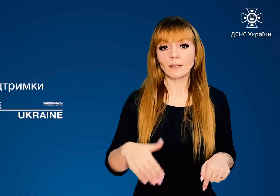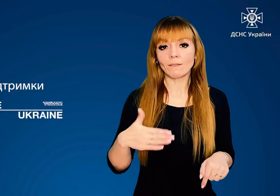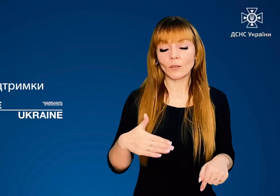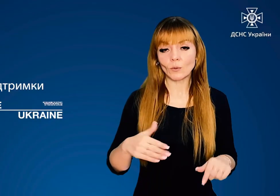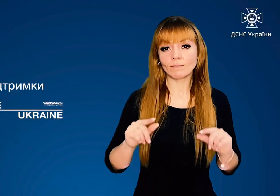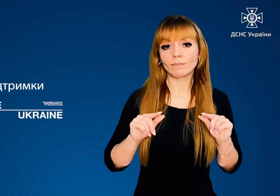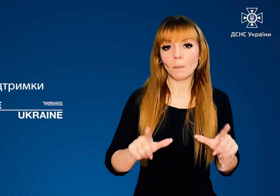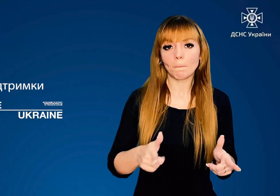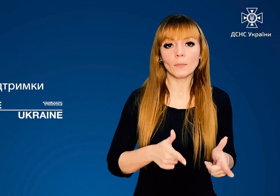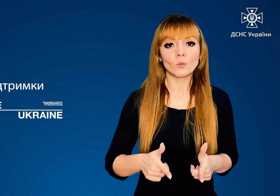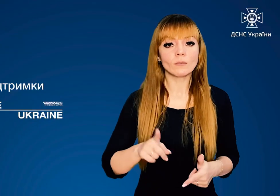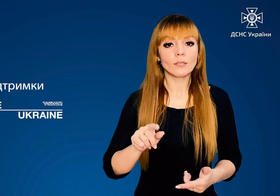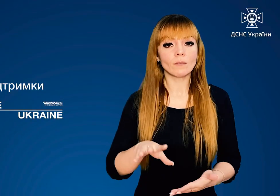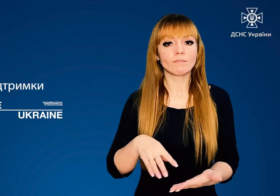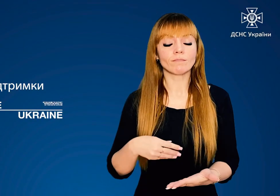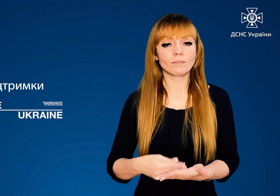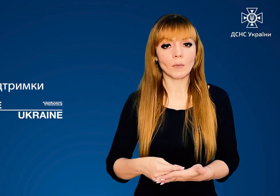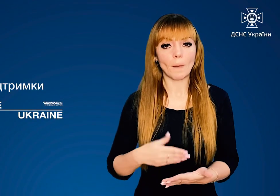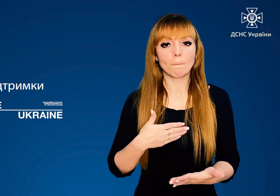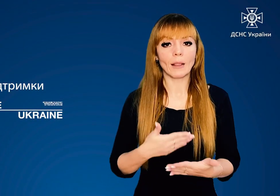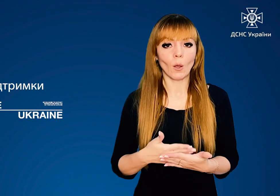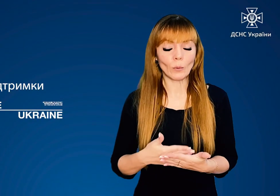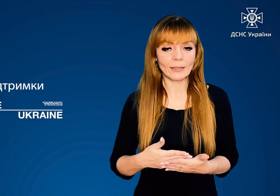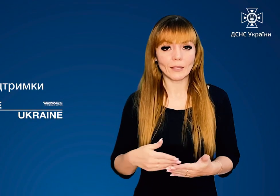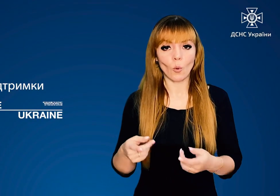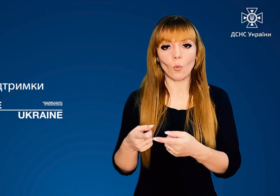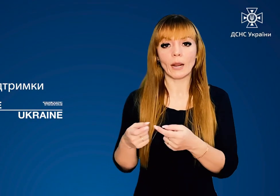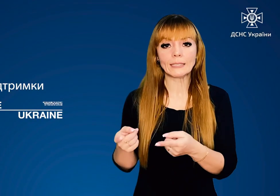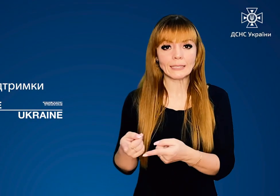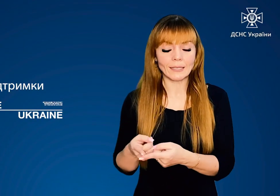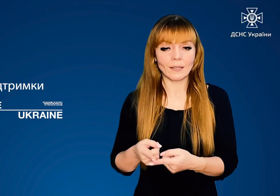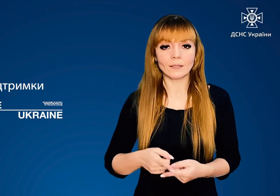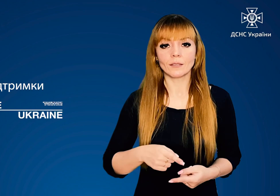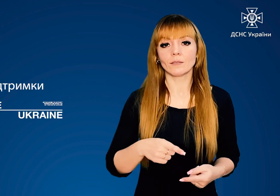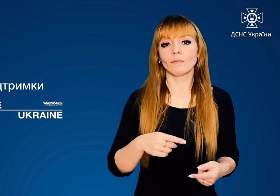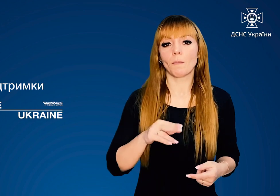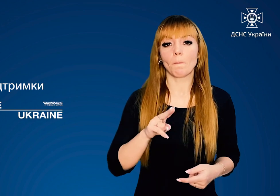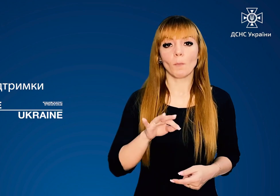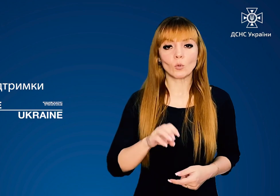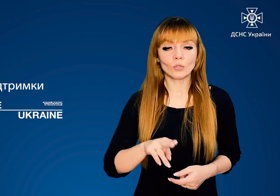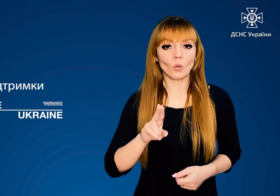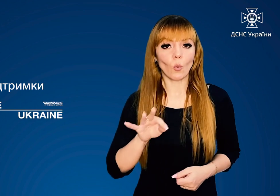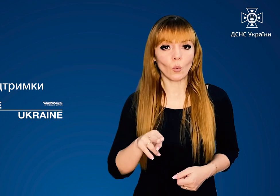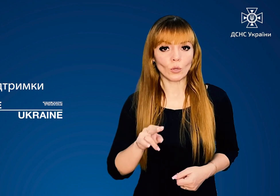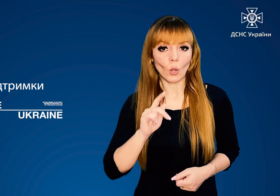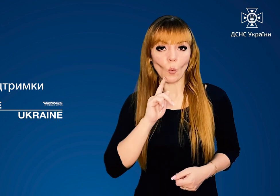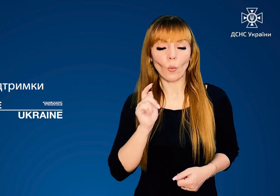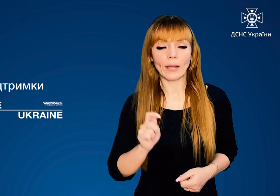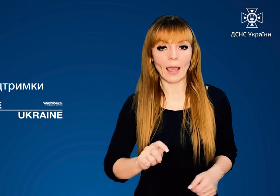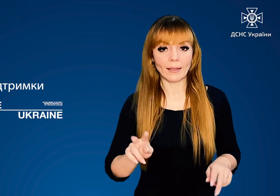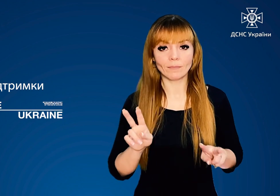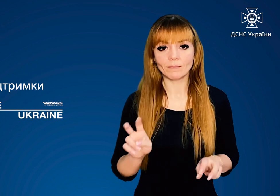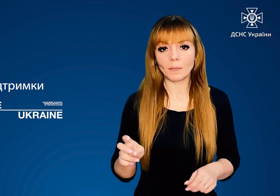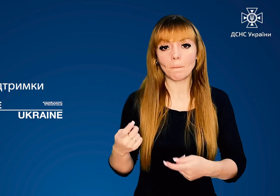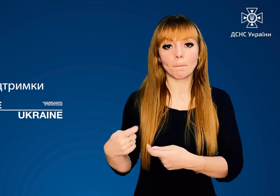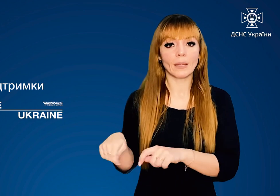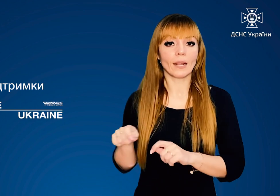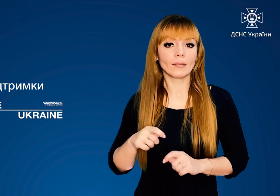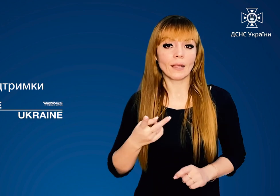відео підготовлено за рахунок коштів благодійної організації «Благодійний фонд «Посткод Юкрейн»